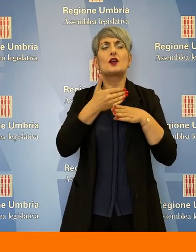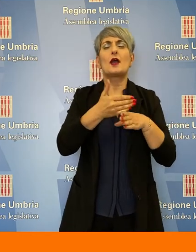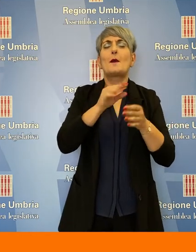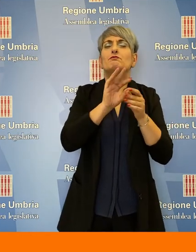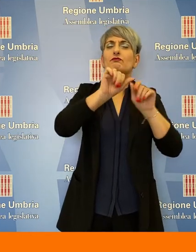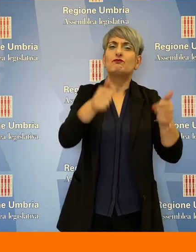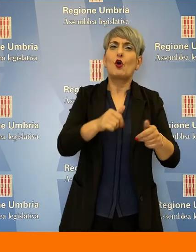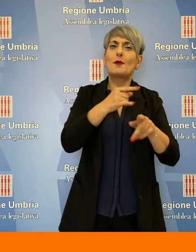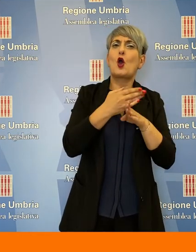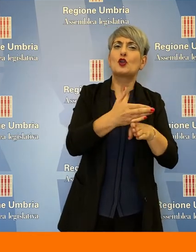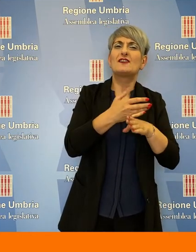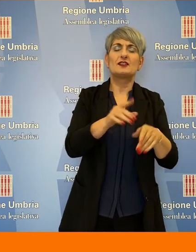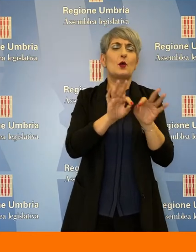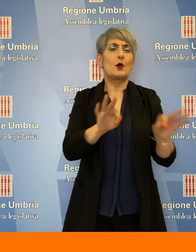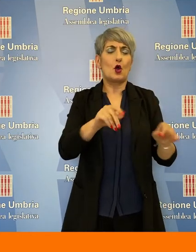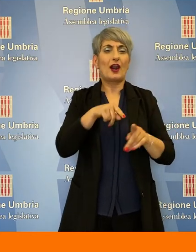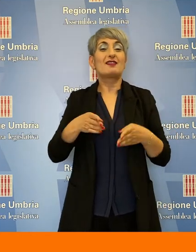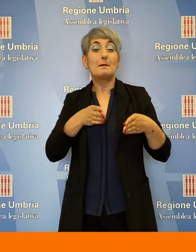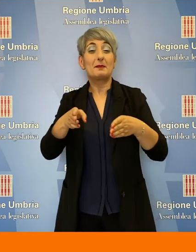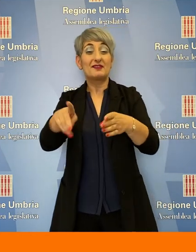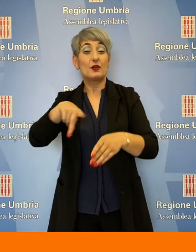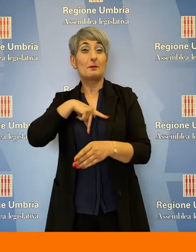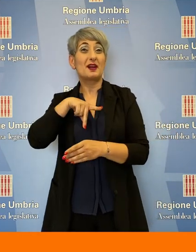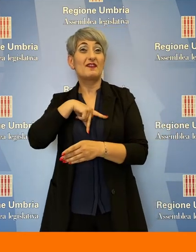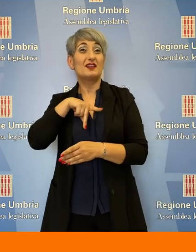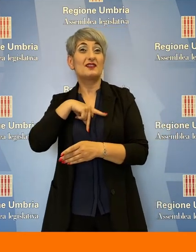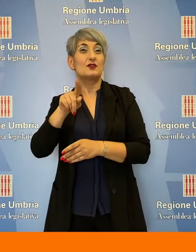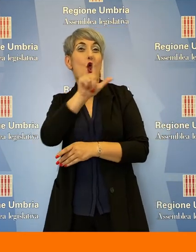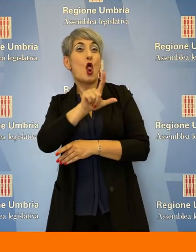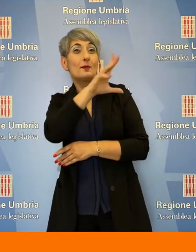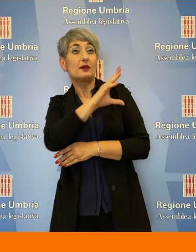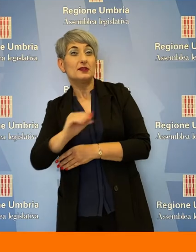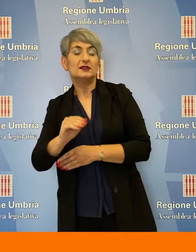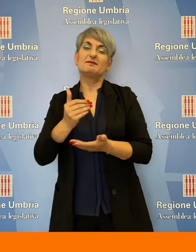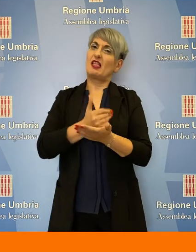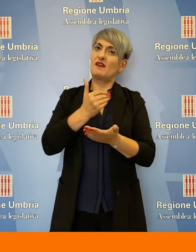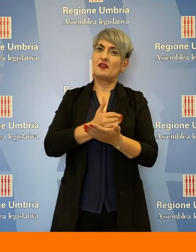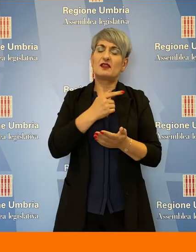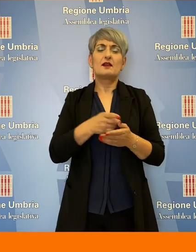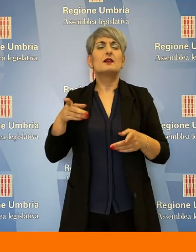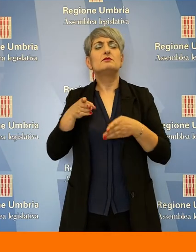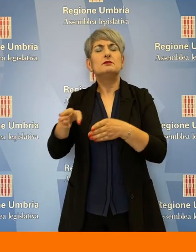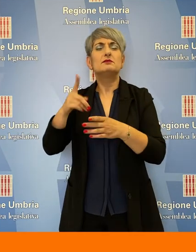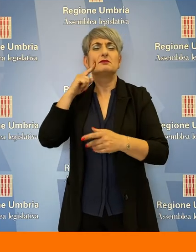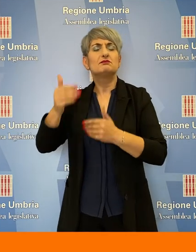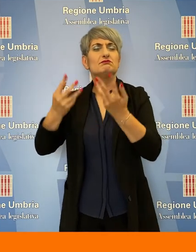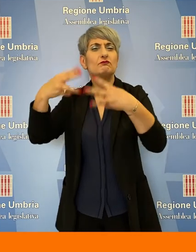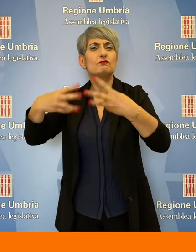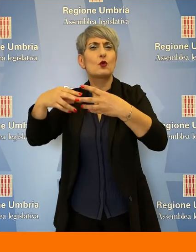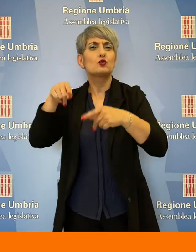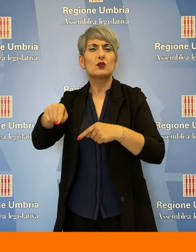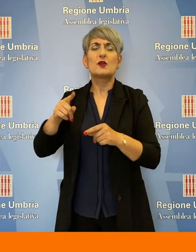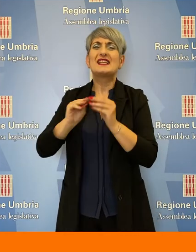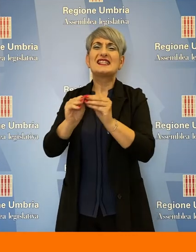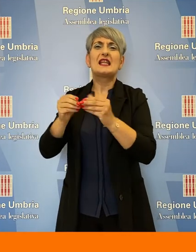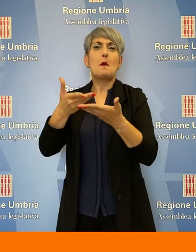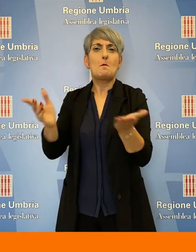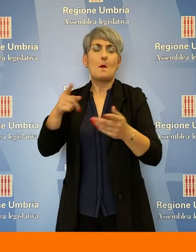privatizzazione della sanità sul modello Lombardo, garantire il migliore funzionamento del sistema pubblico, avviare una vera condivisione dei